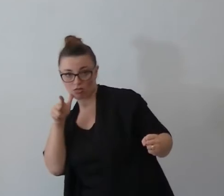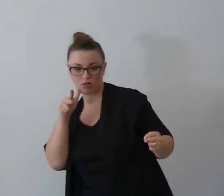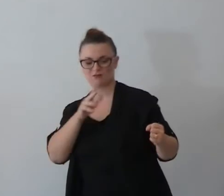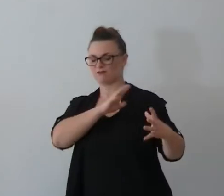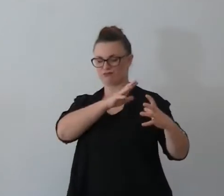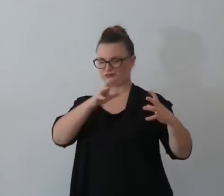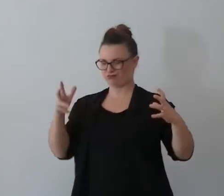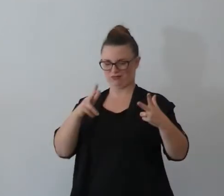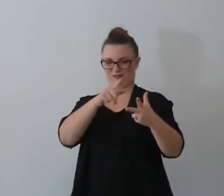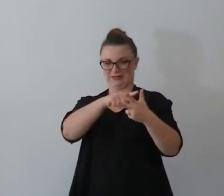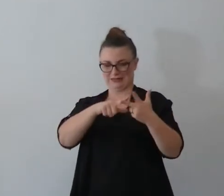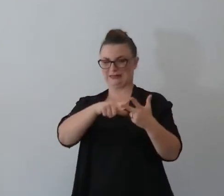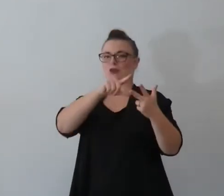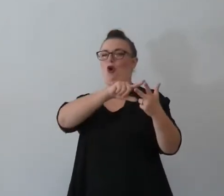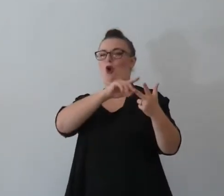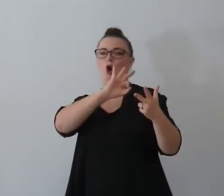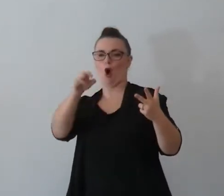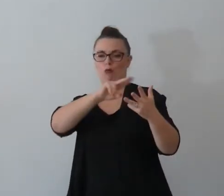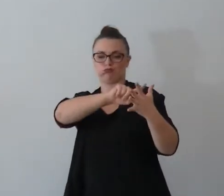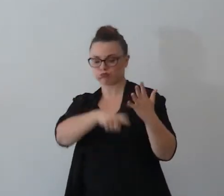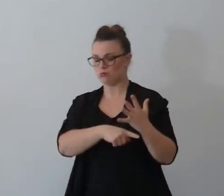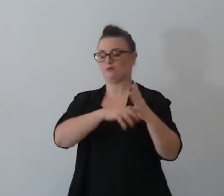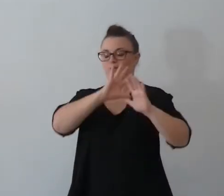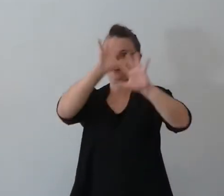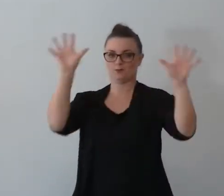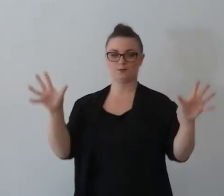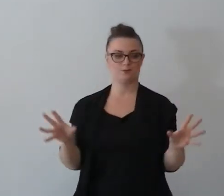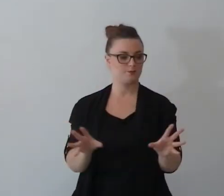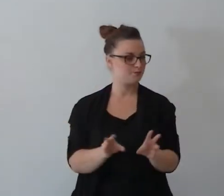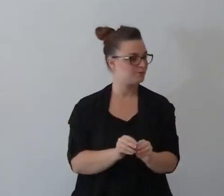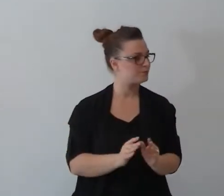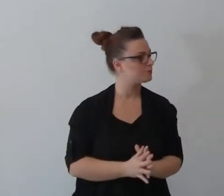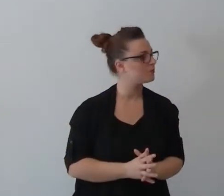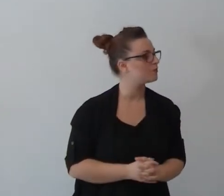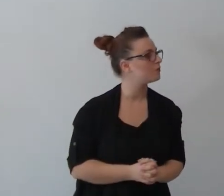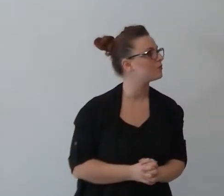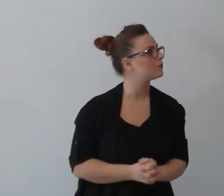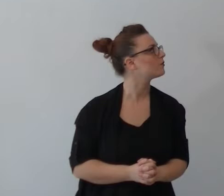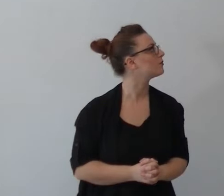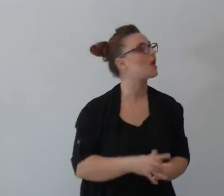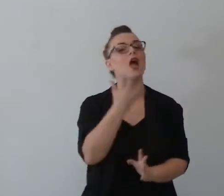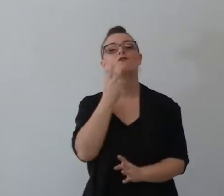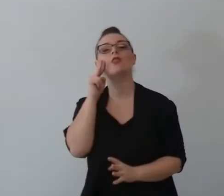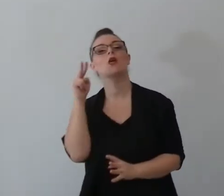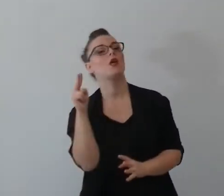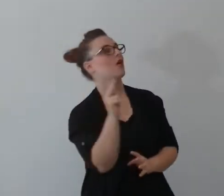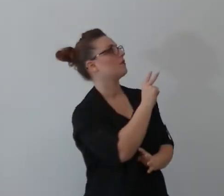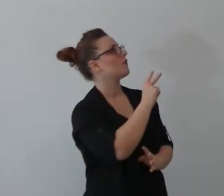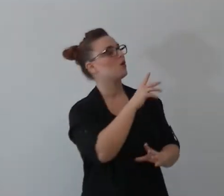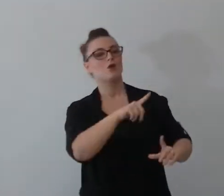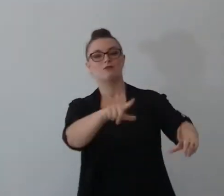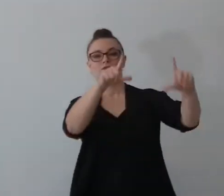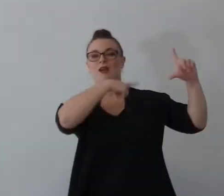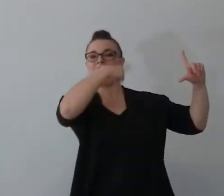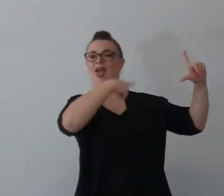tre donne insomma tutte le varie varianti che volete potete avvi vedere un grafico mi dà il demografico